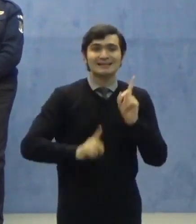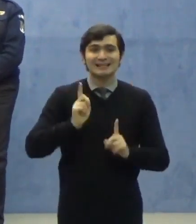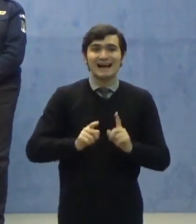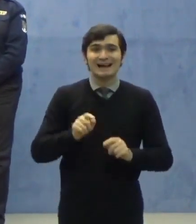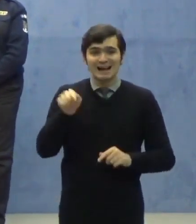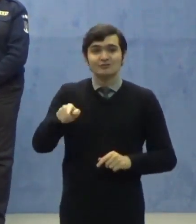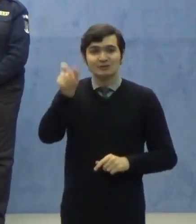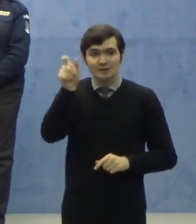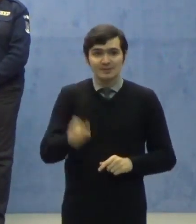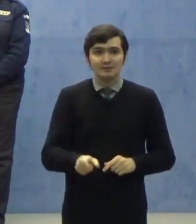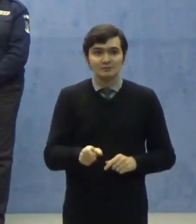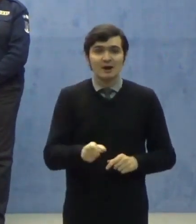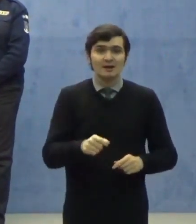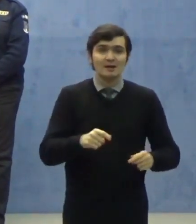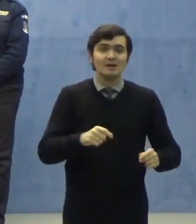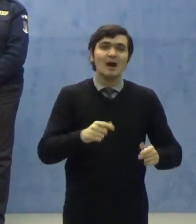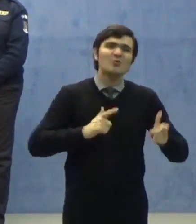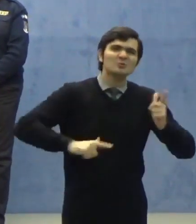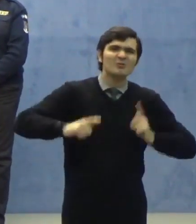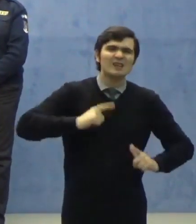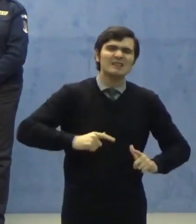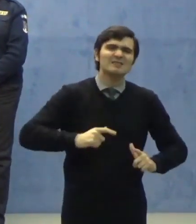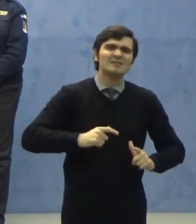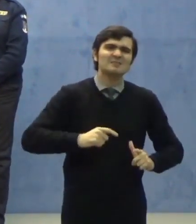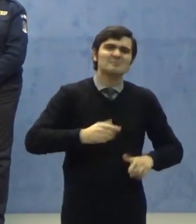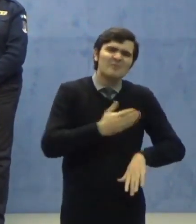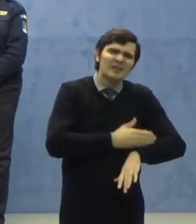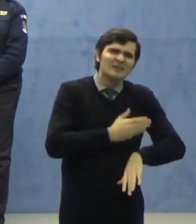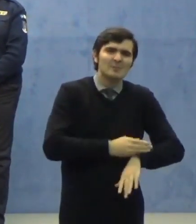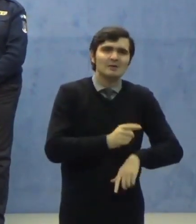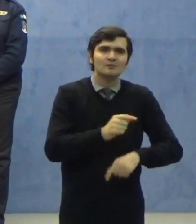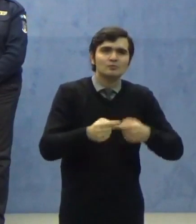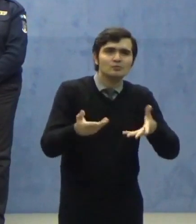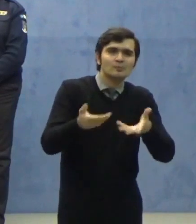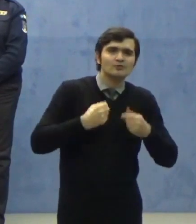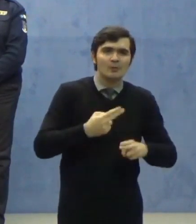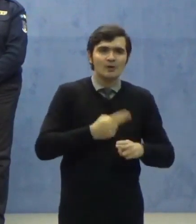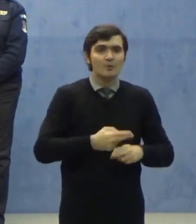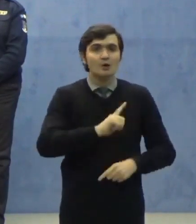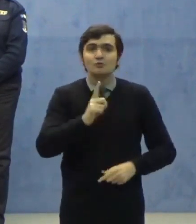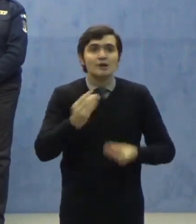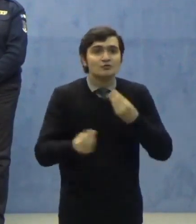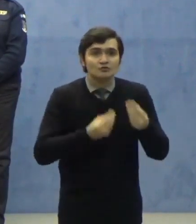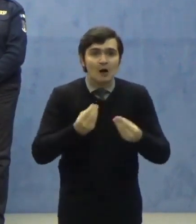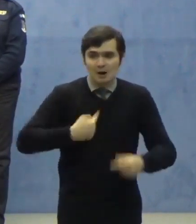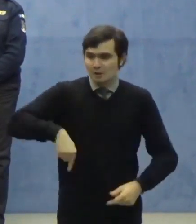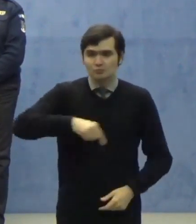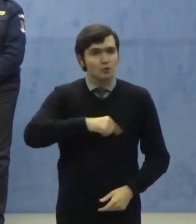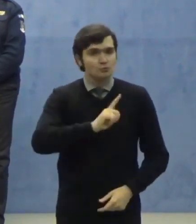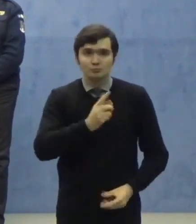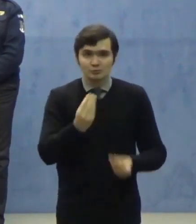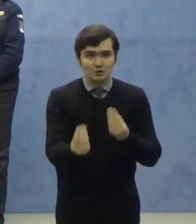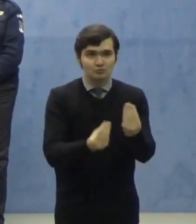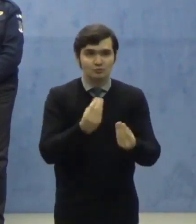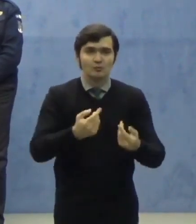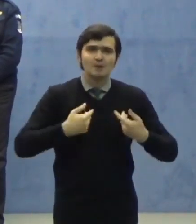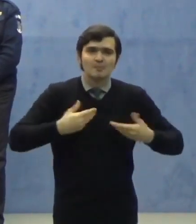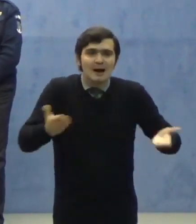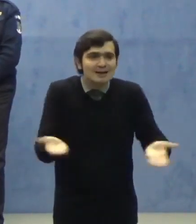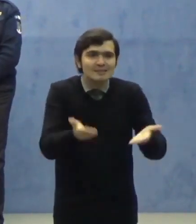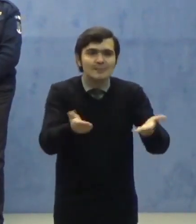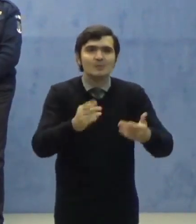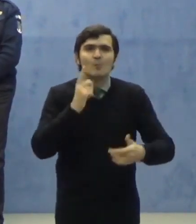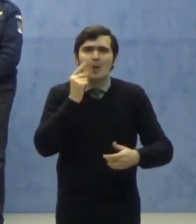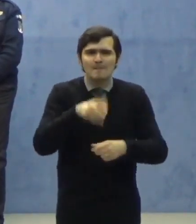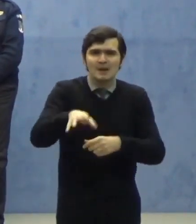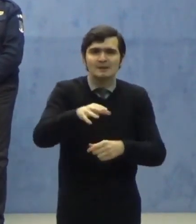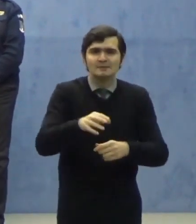care au contactat voala au suferit vătămări. Nu este de joacă și nu ne jucăm. Îndemnăm populația să